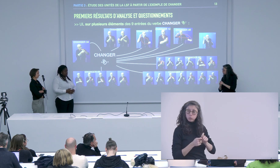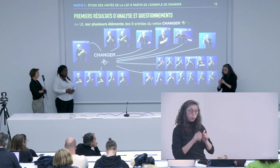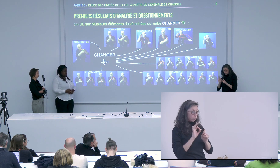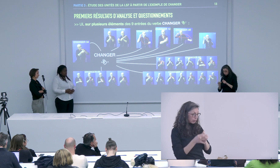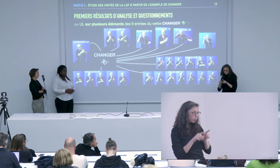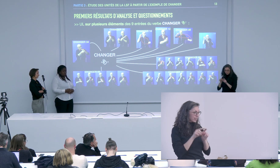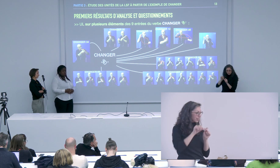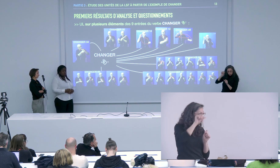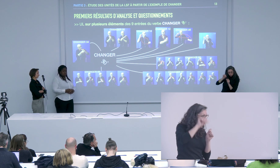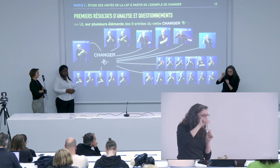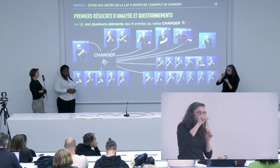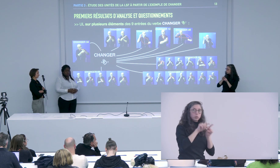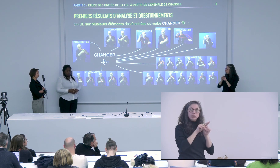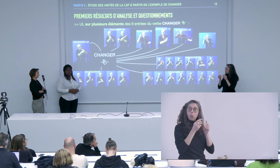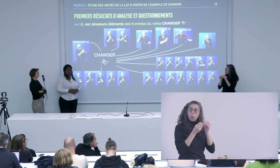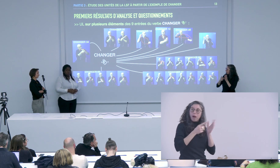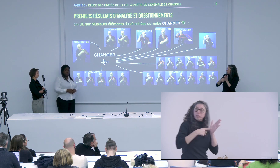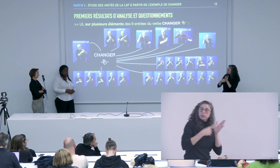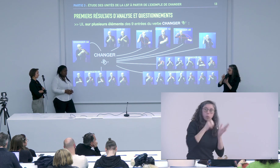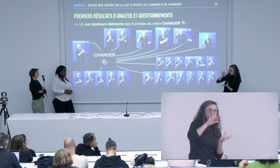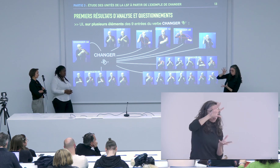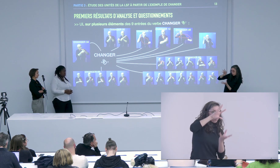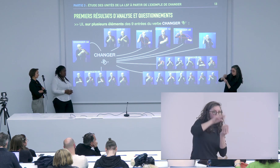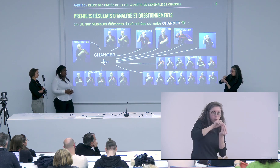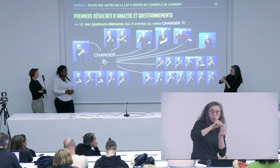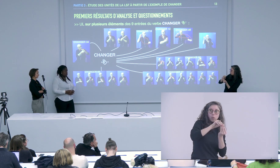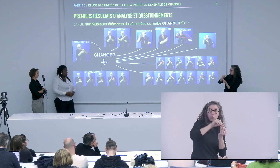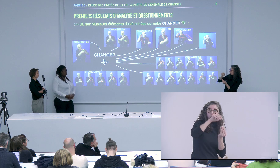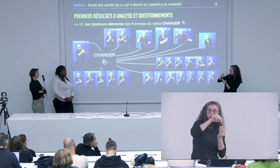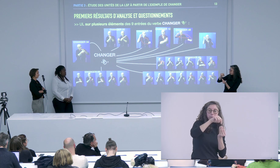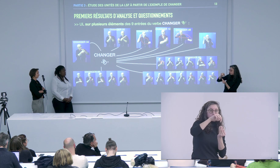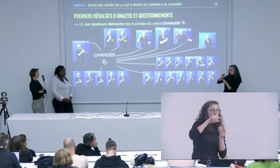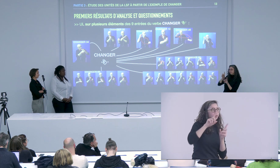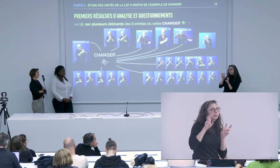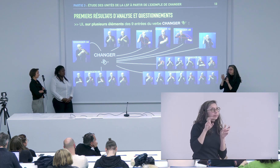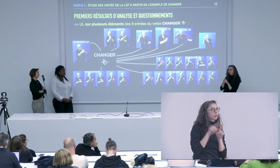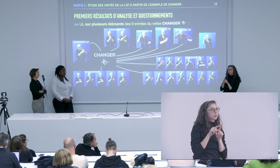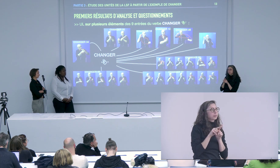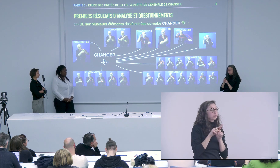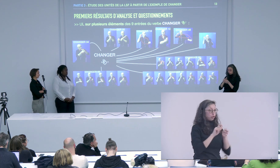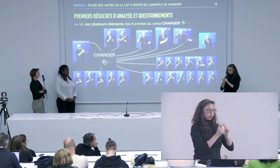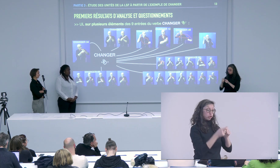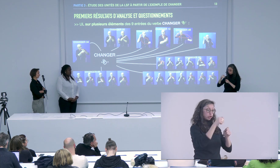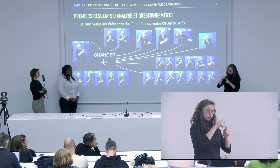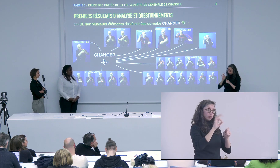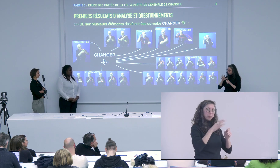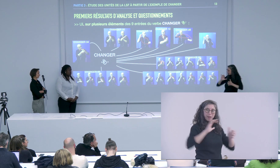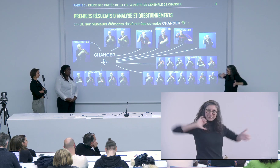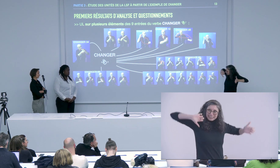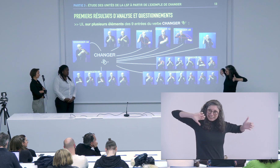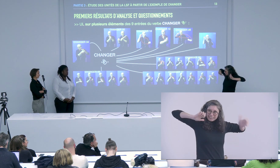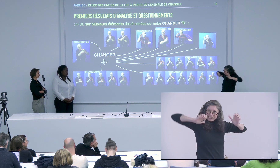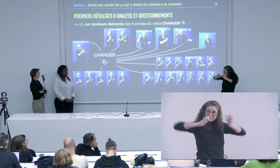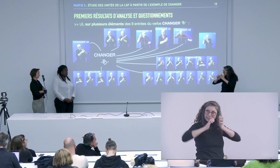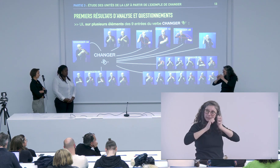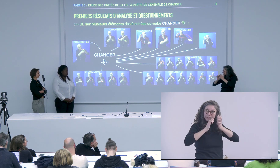qui pouvaient concerner le mouvement enfin qui pouvaient concerner des variations de mouvement de distance mais aussi des compositions